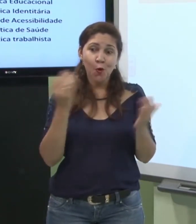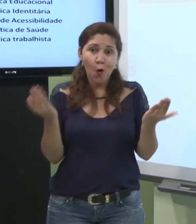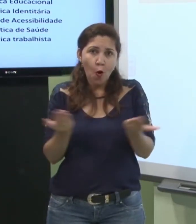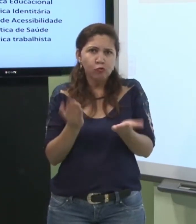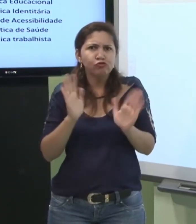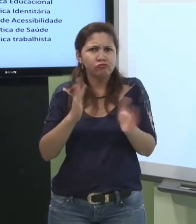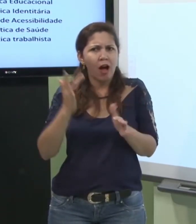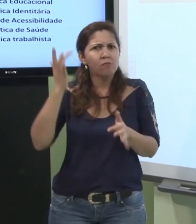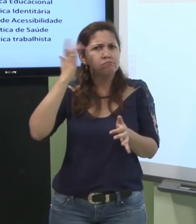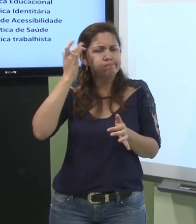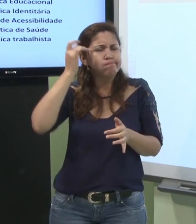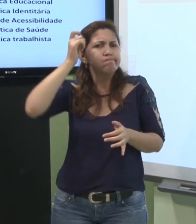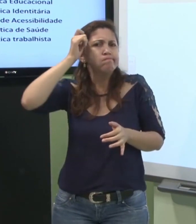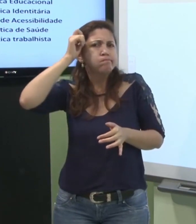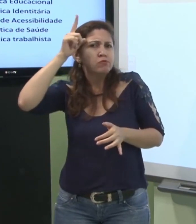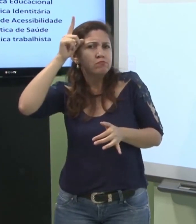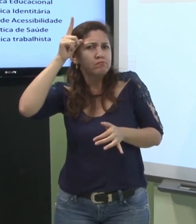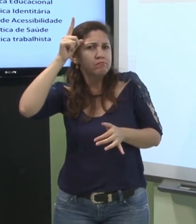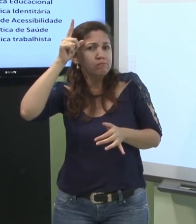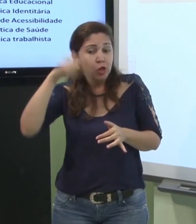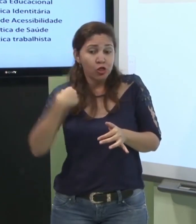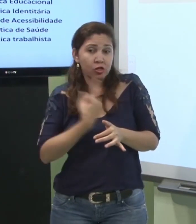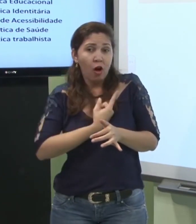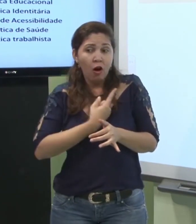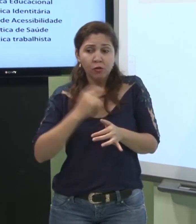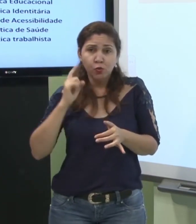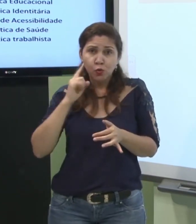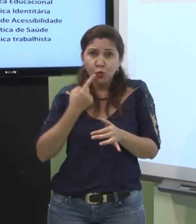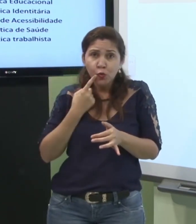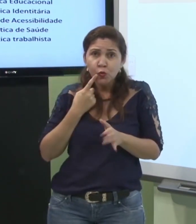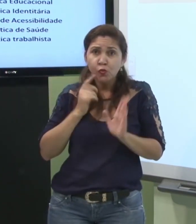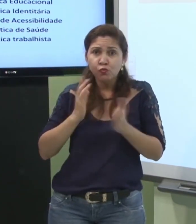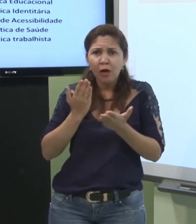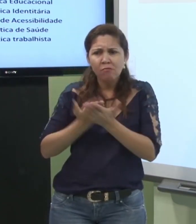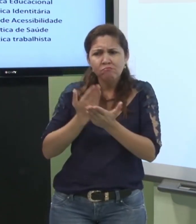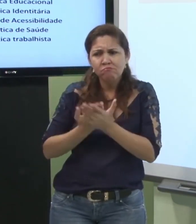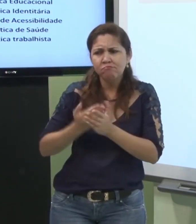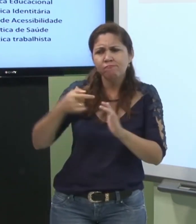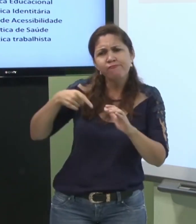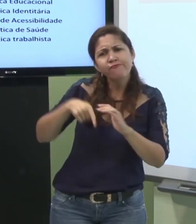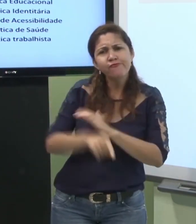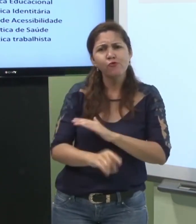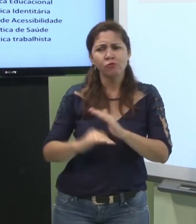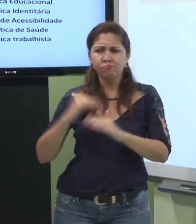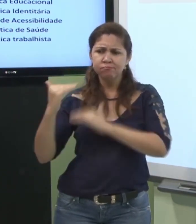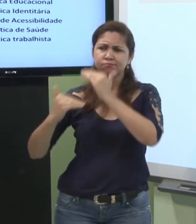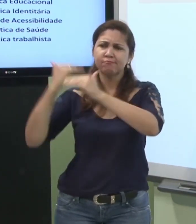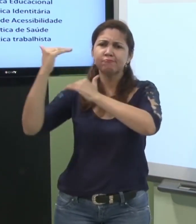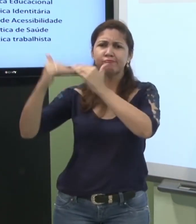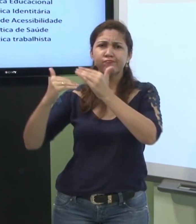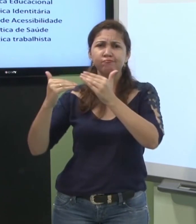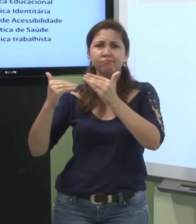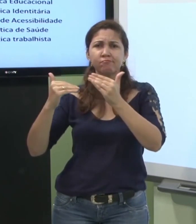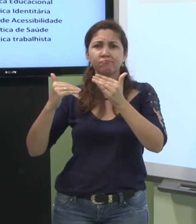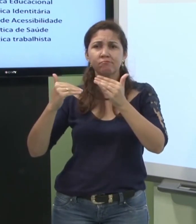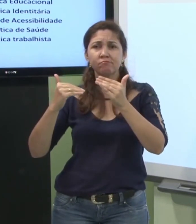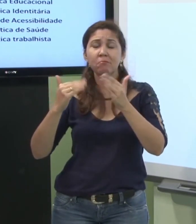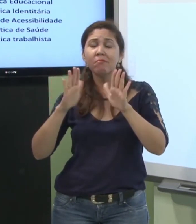então os surdos hoje a maioria eles já têm um conhecimento profundo sobre